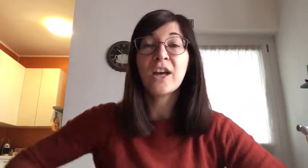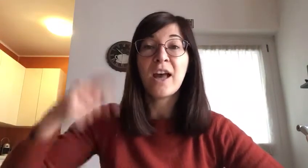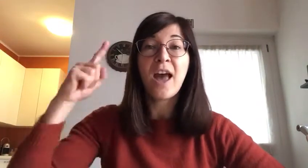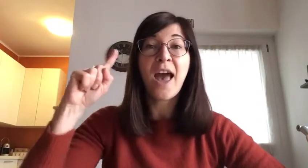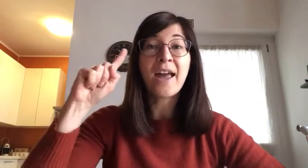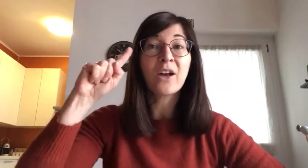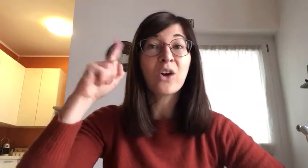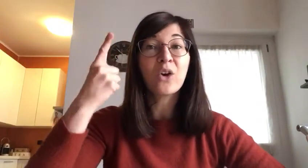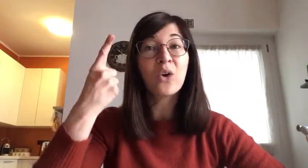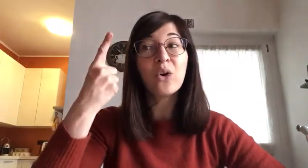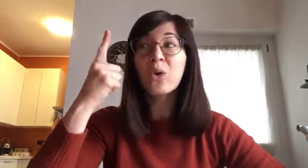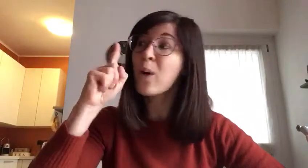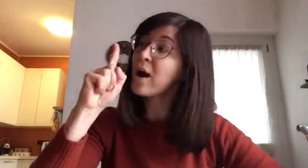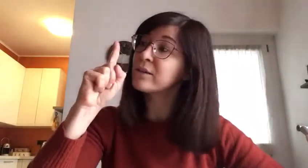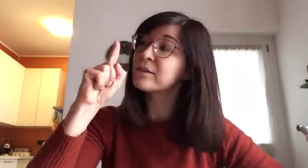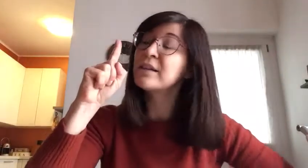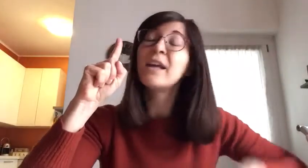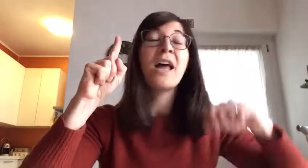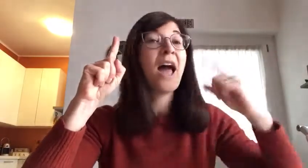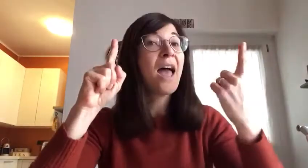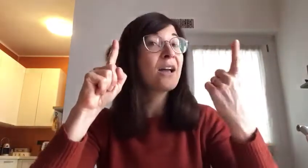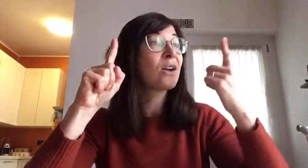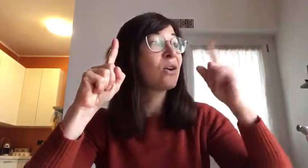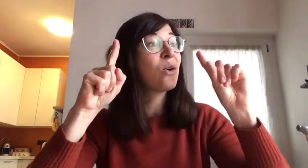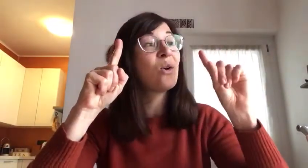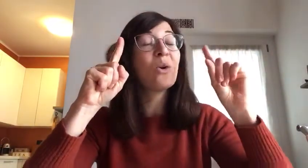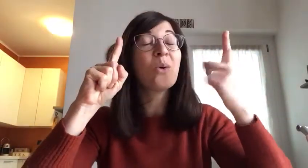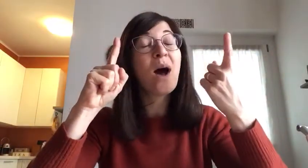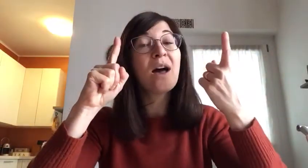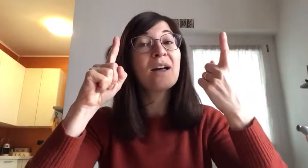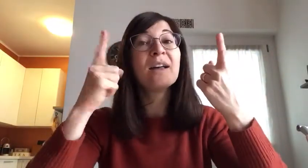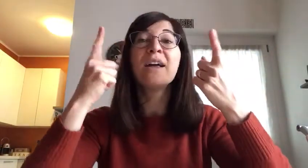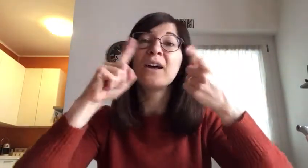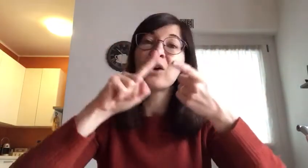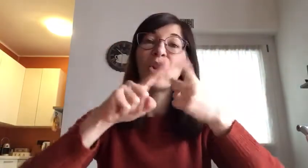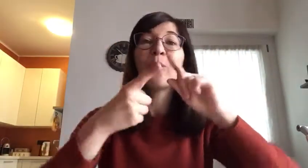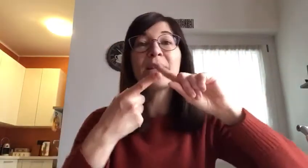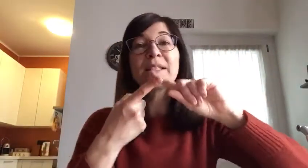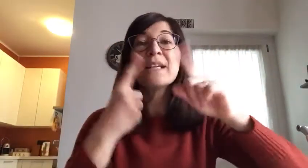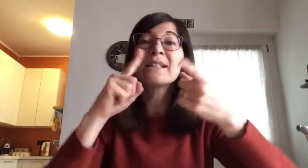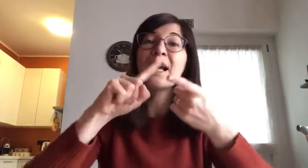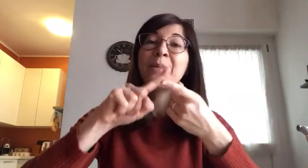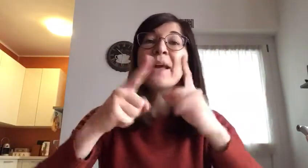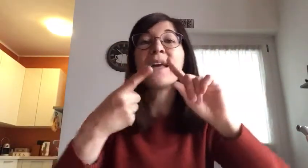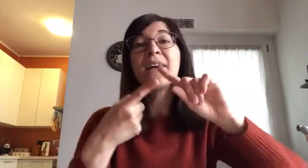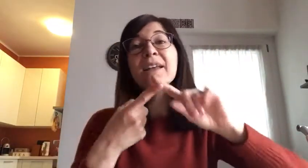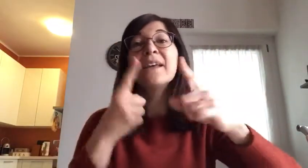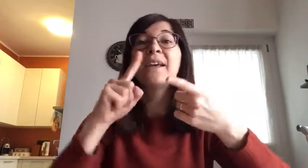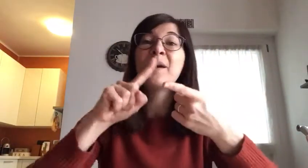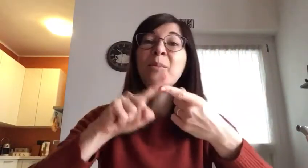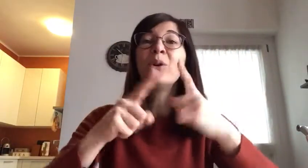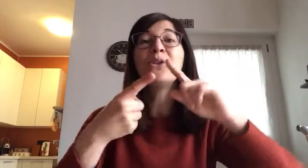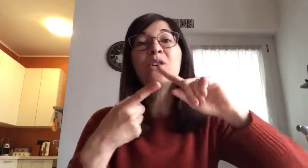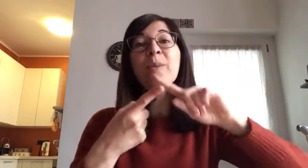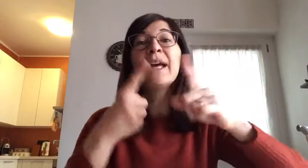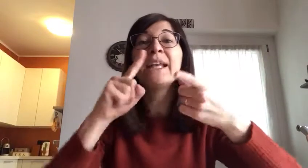eccolo qua eccolo qua come stai stai bene molto bene